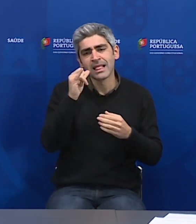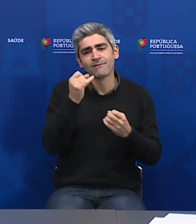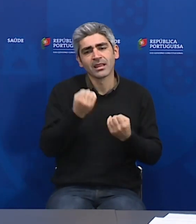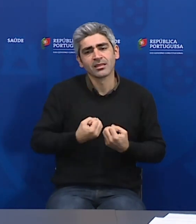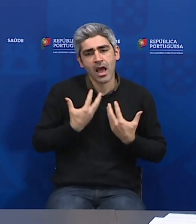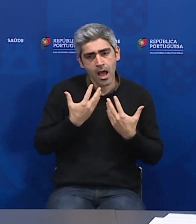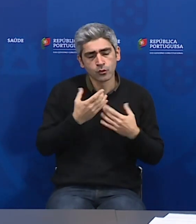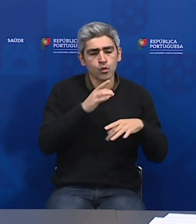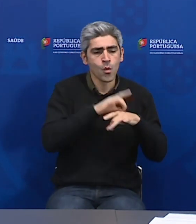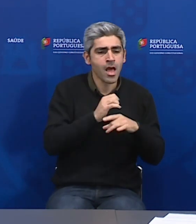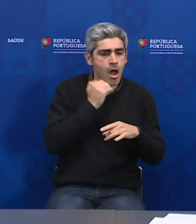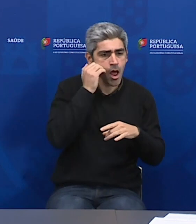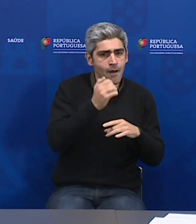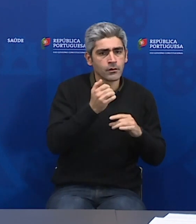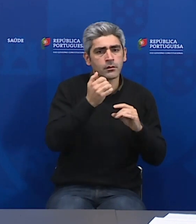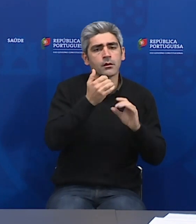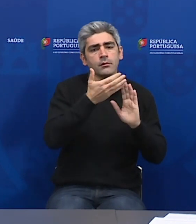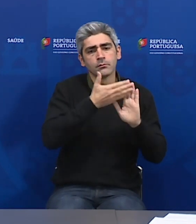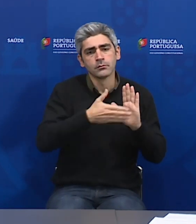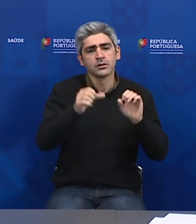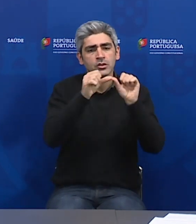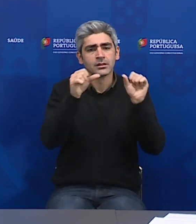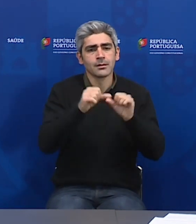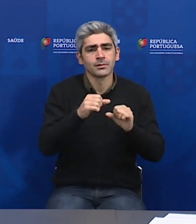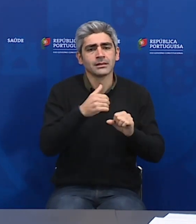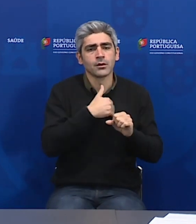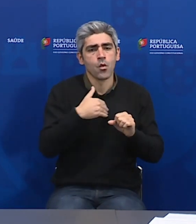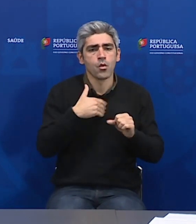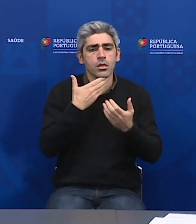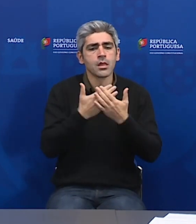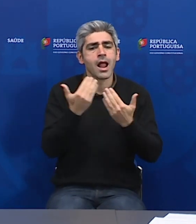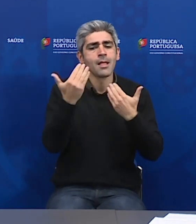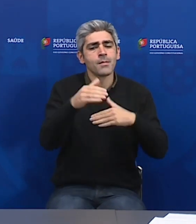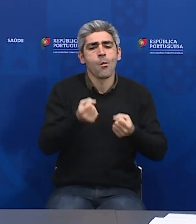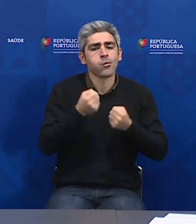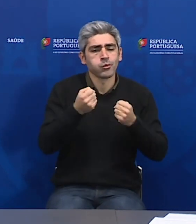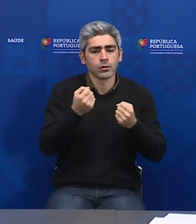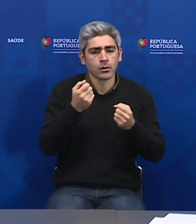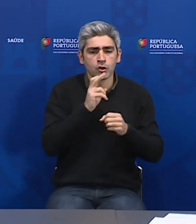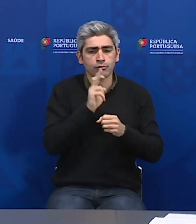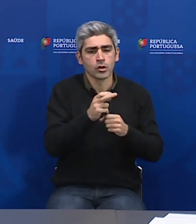de doentes em estado grave, a partir do qual o sistema de saúde fica no limite da sua capacidade?